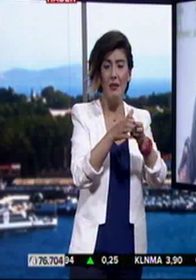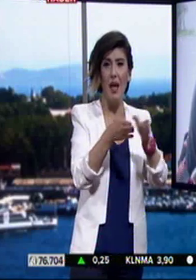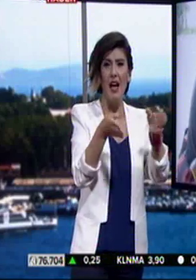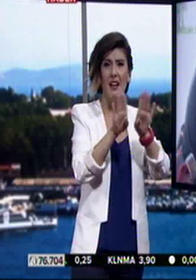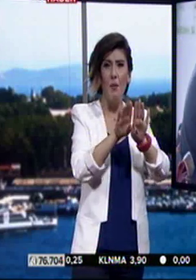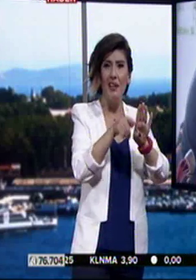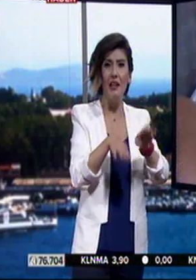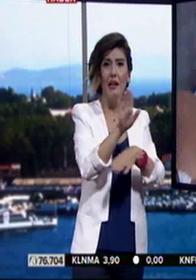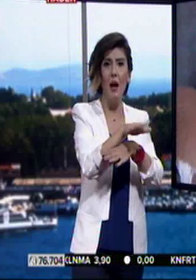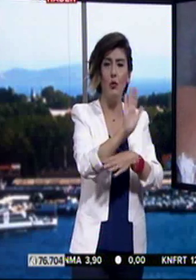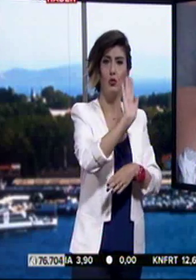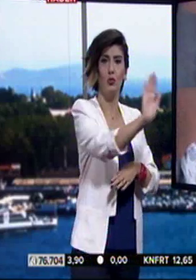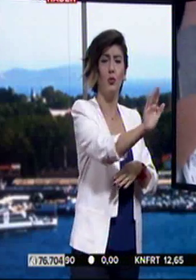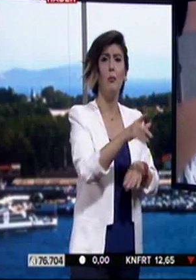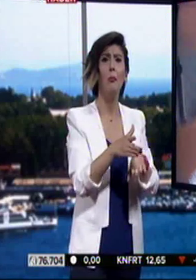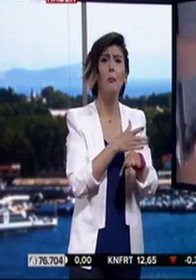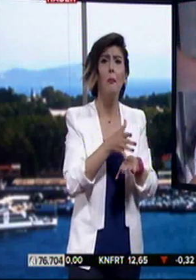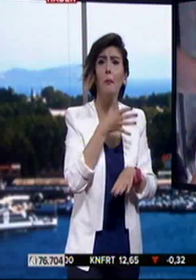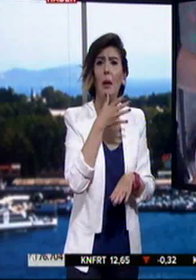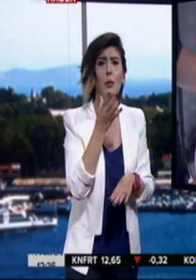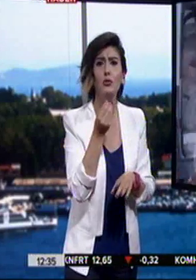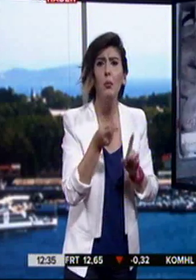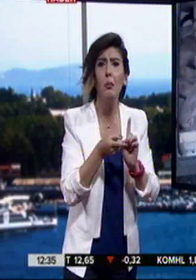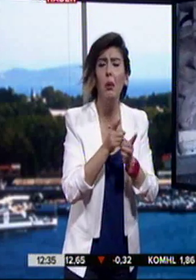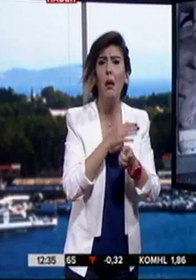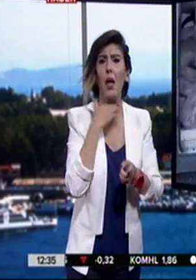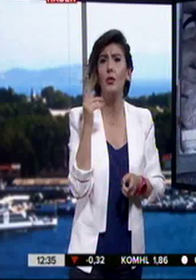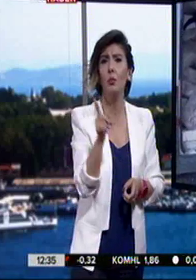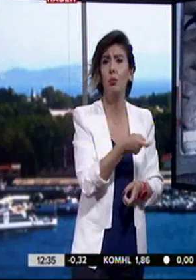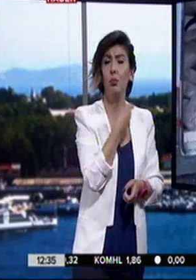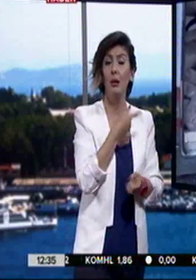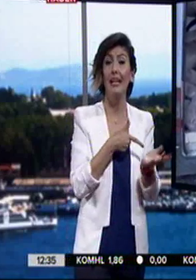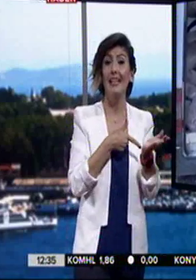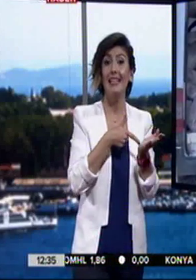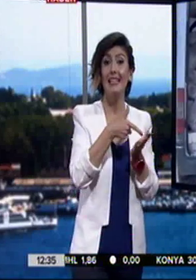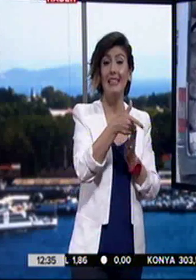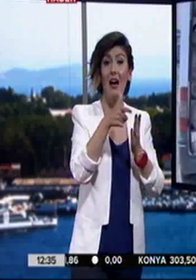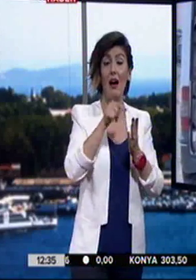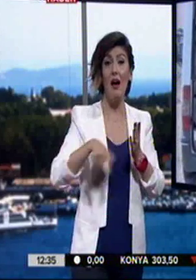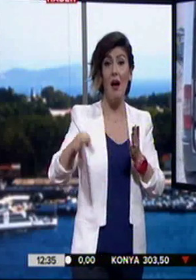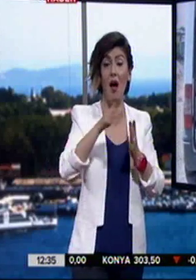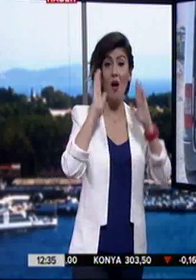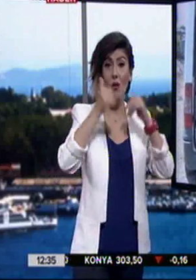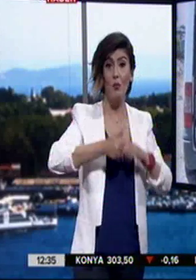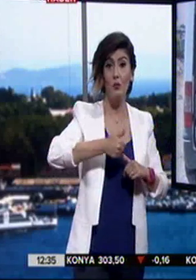Aramada menşesi belirlenemeyen çok miktarda et bulundu. Gıda tarım ve hayvancılık müdürlüğü ekiplerince yapılan